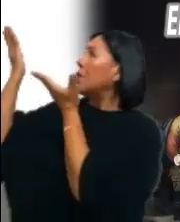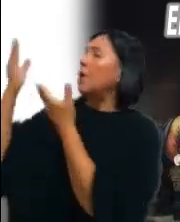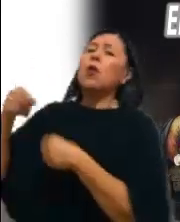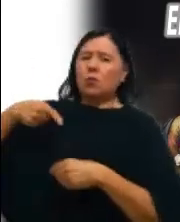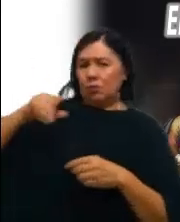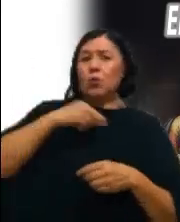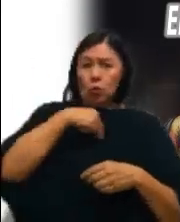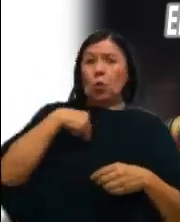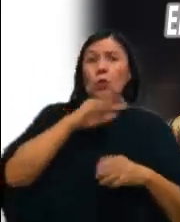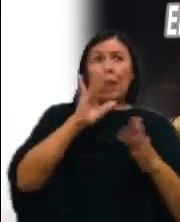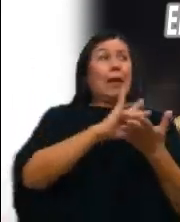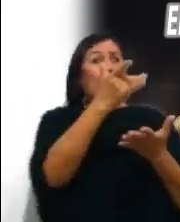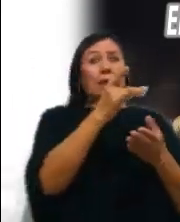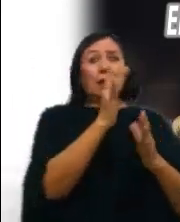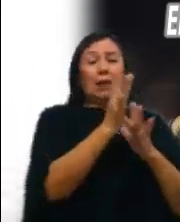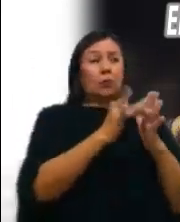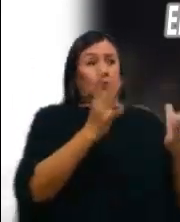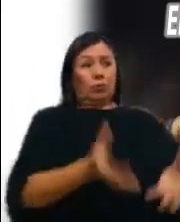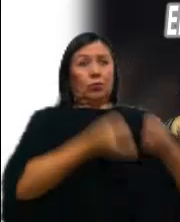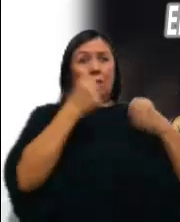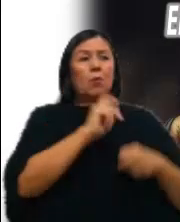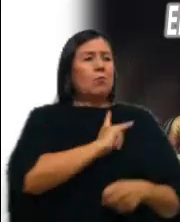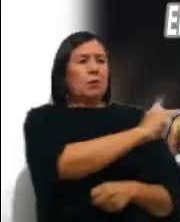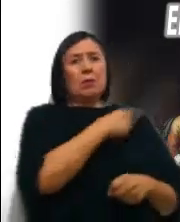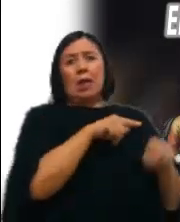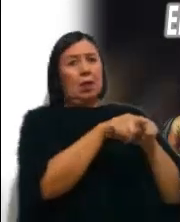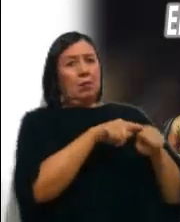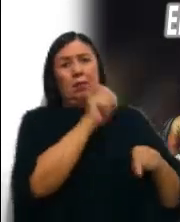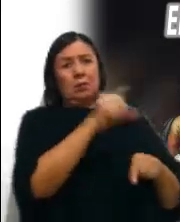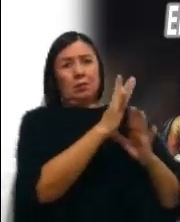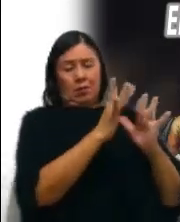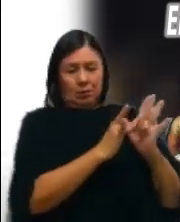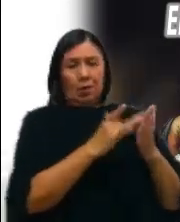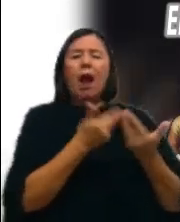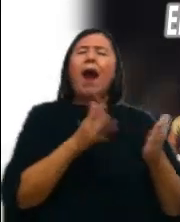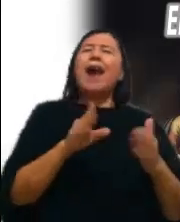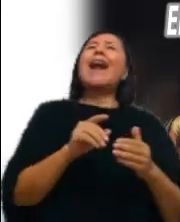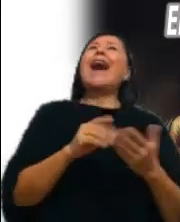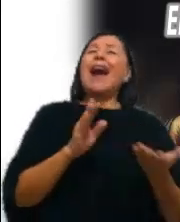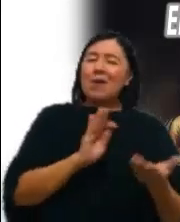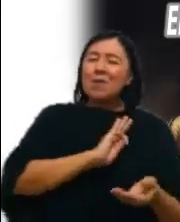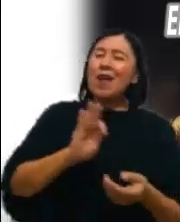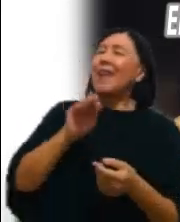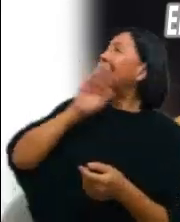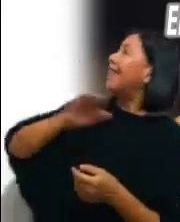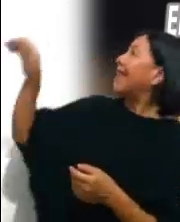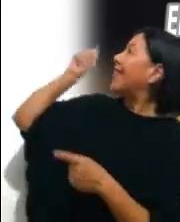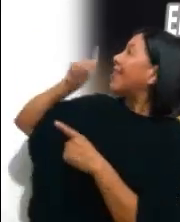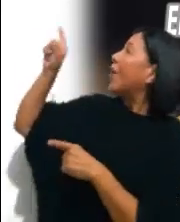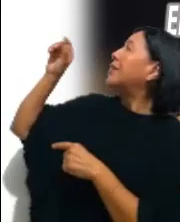Pues Él es nuestro hermano Ahora ya podemos llamar a Dios, Abba, Padre